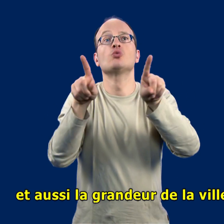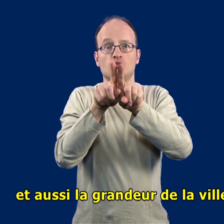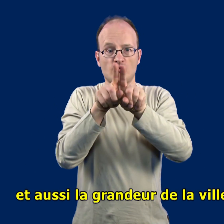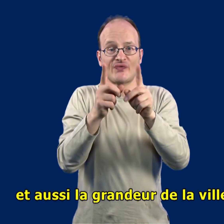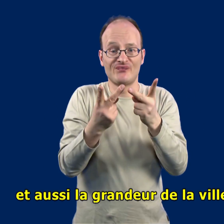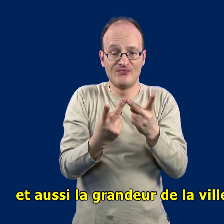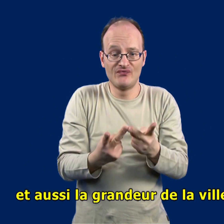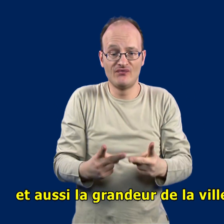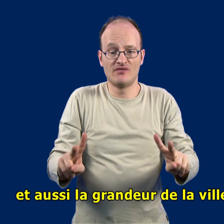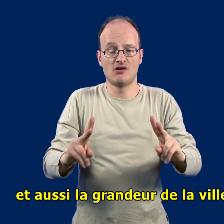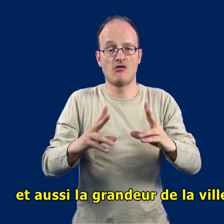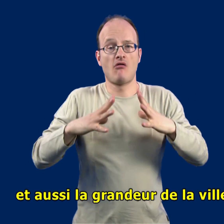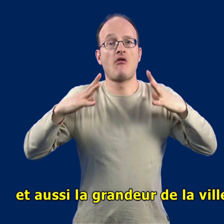et aussi la grandeur de la ville.